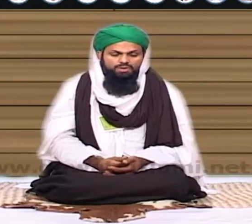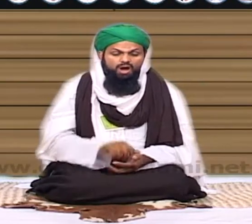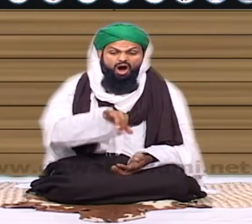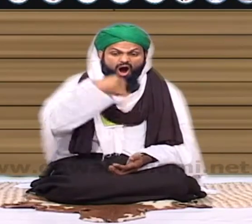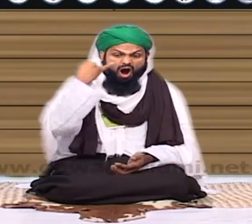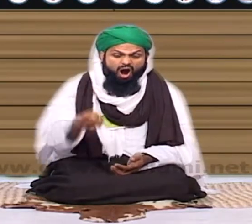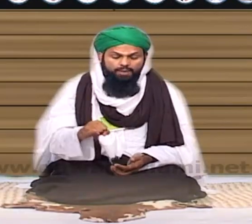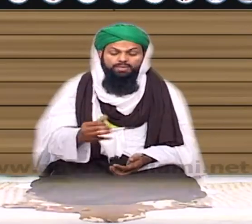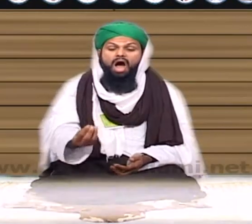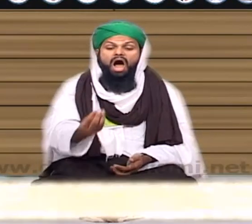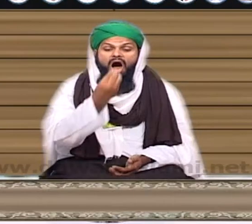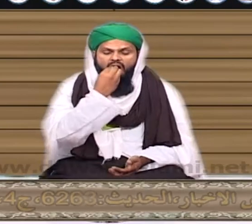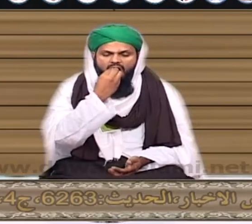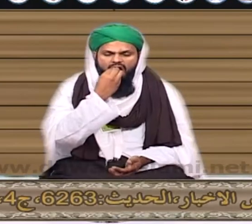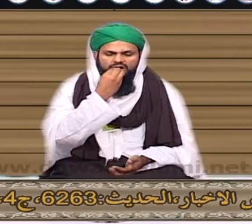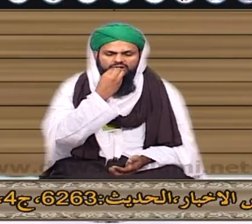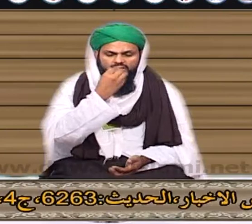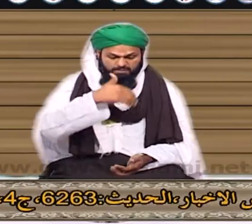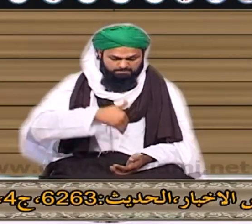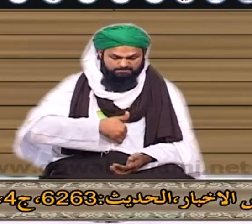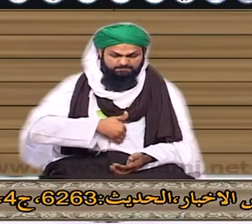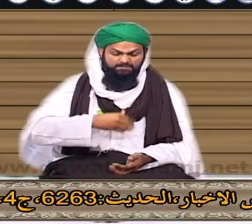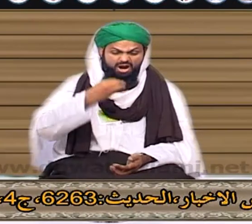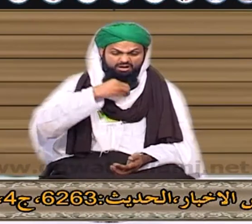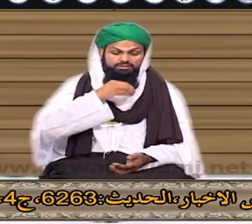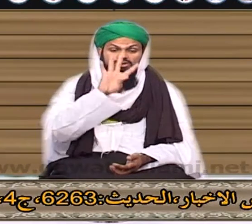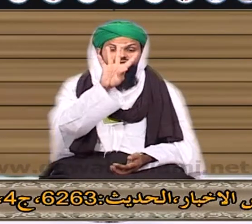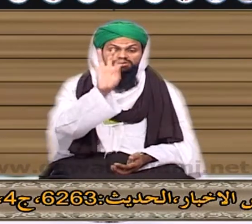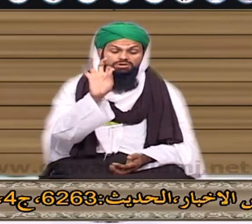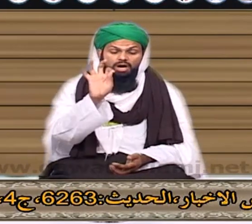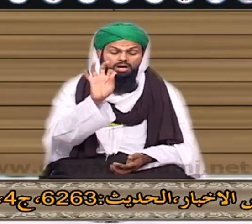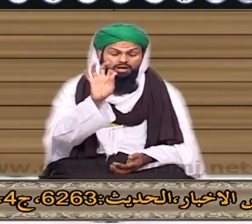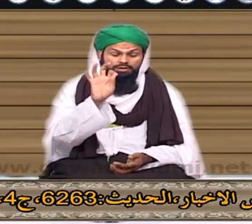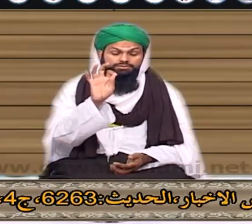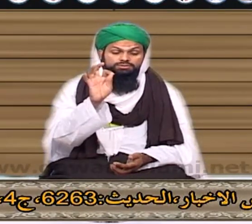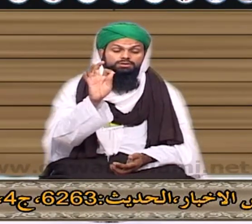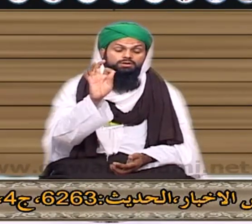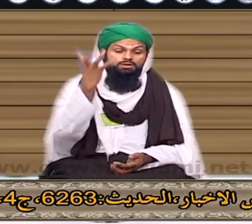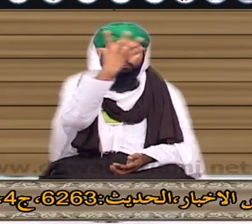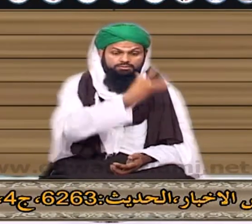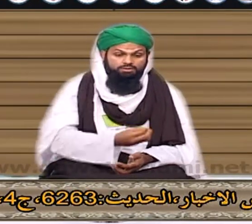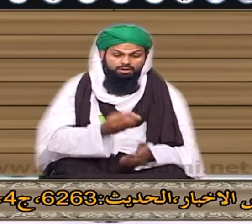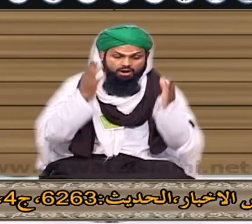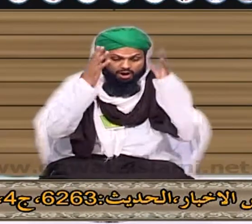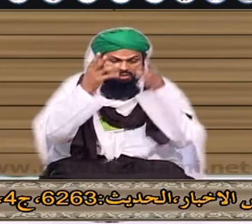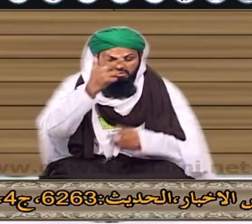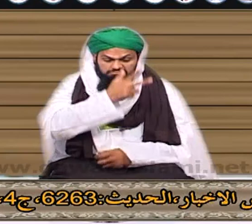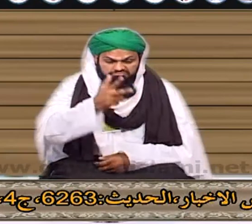حرام کا ایک لقمہ پیت میں سلا جائے تو چالیس دن کی عبادت برباد ہو جاتا